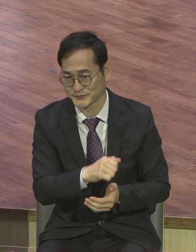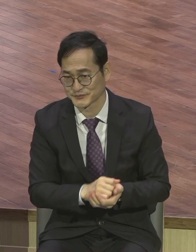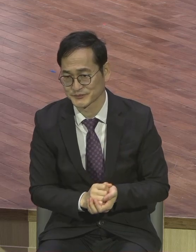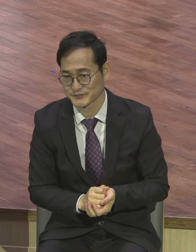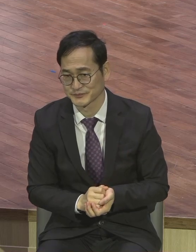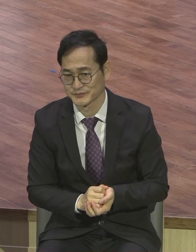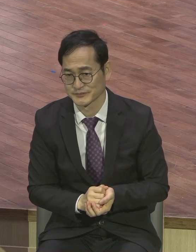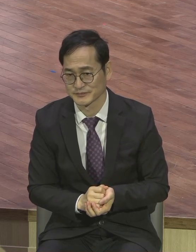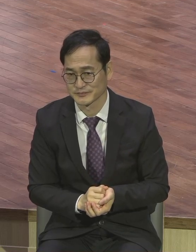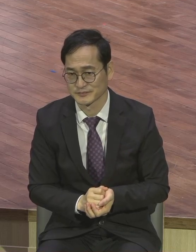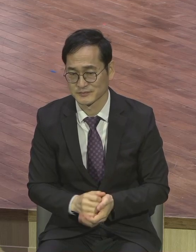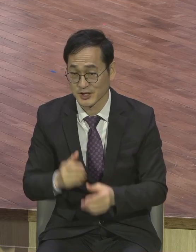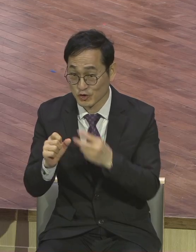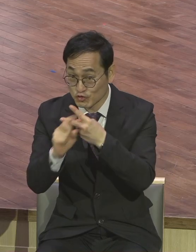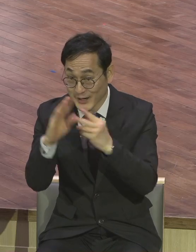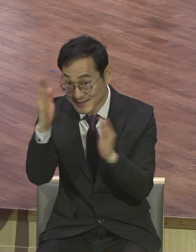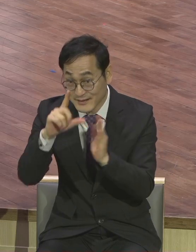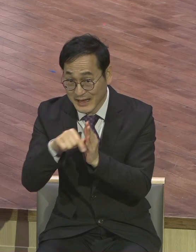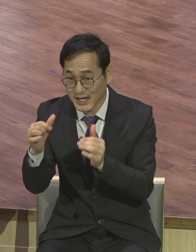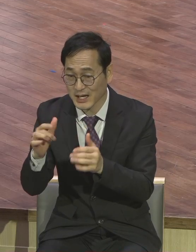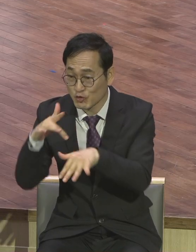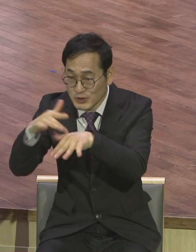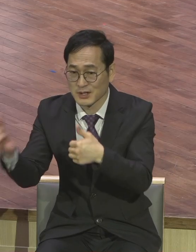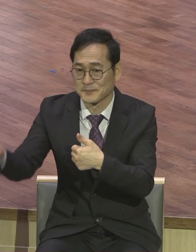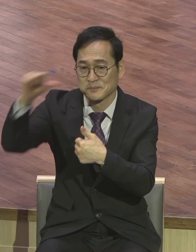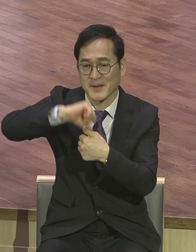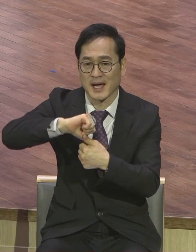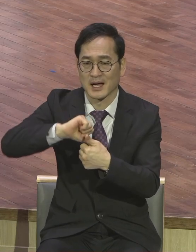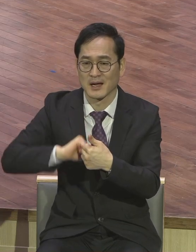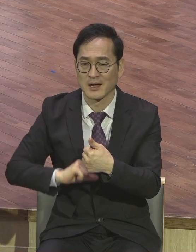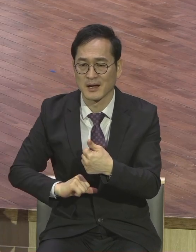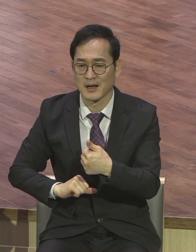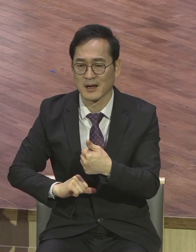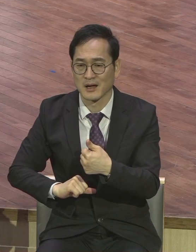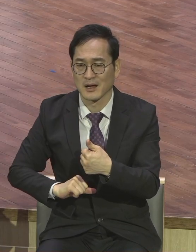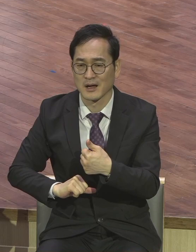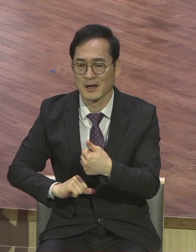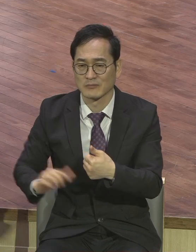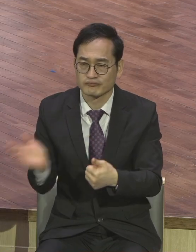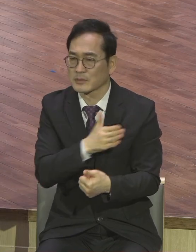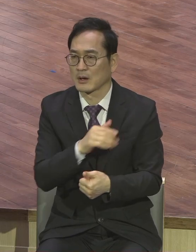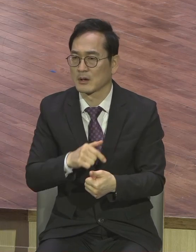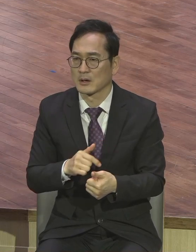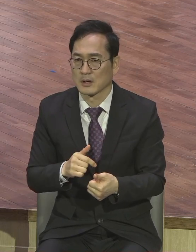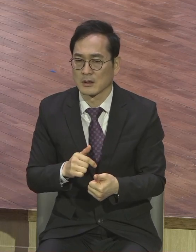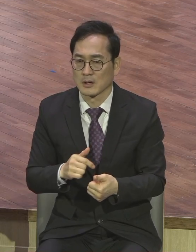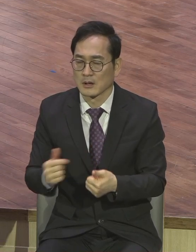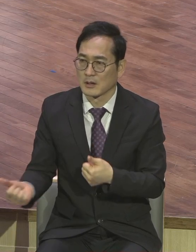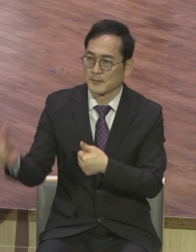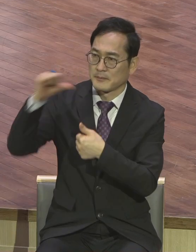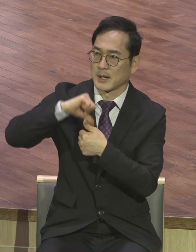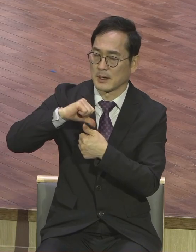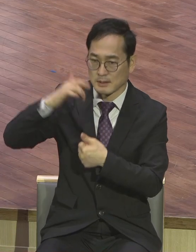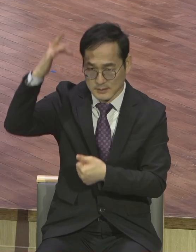때 귀신 들어와서 그렇게 신을 받아가지고 악령을 위해서 살았던 사람